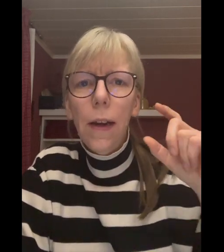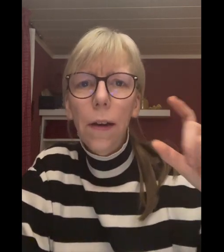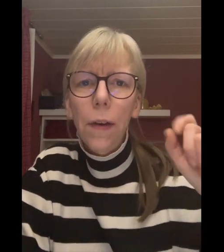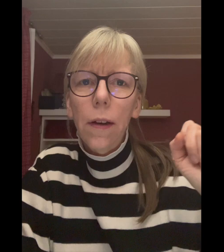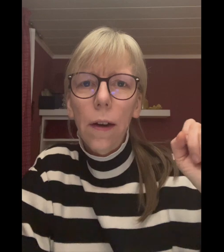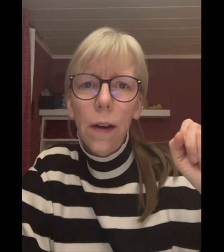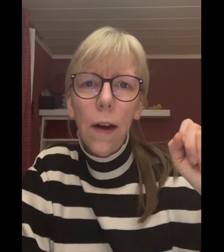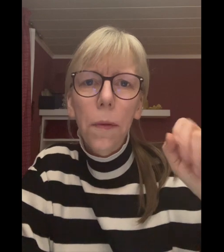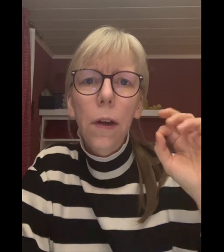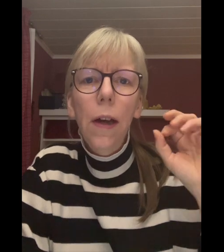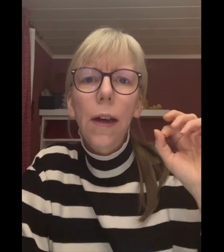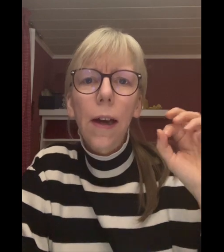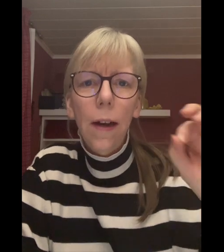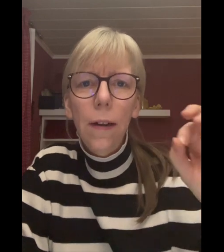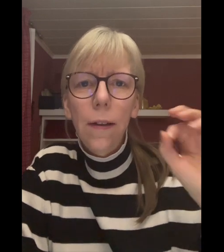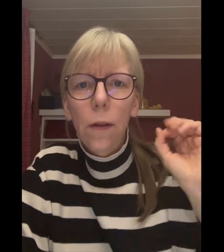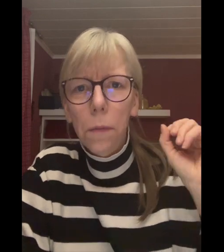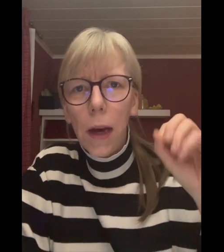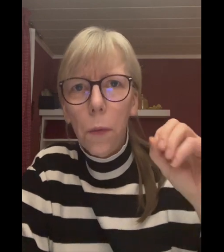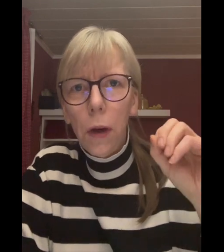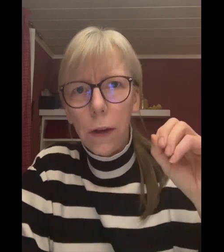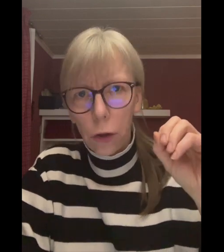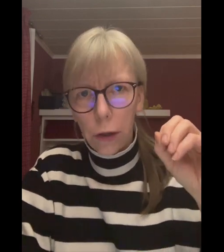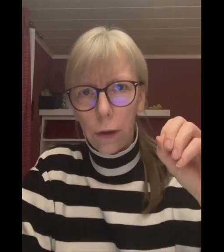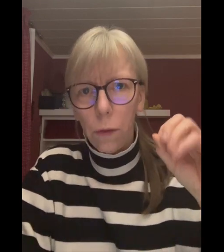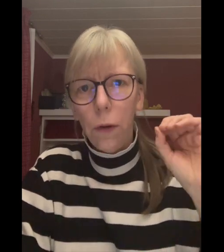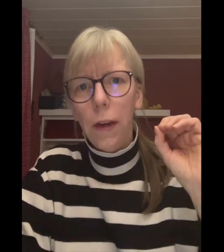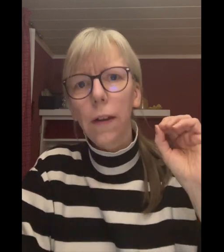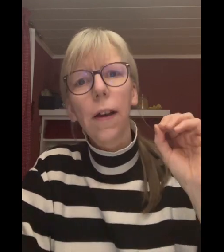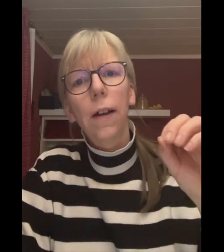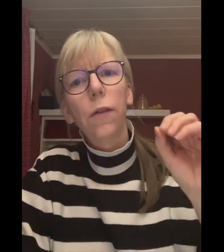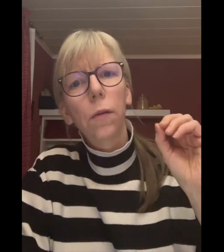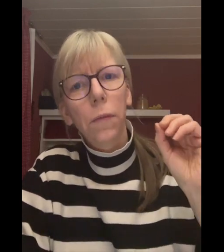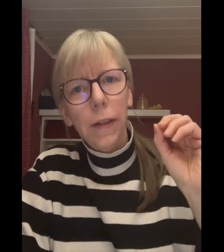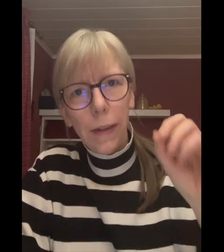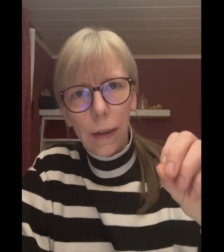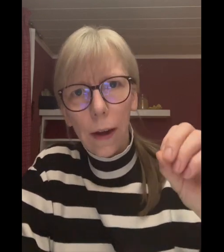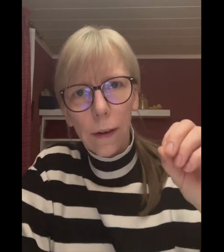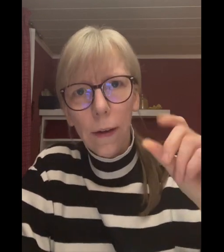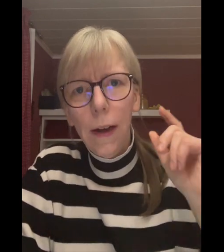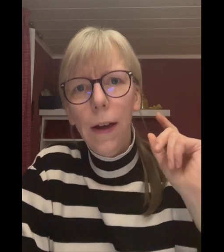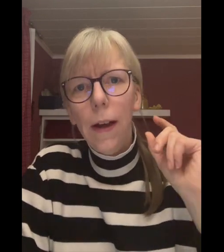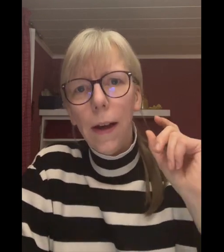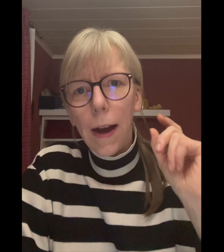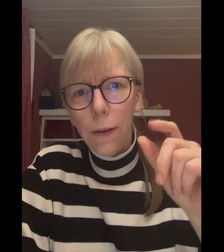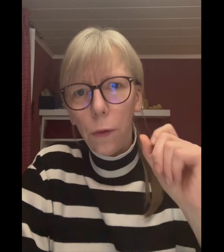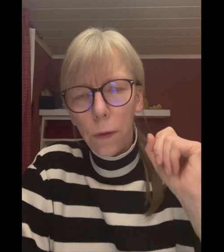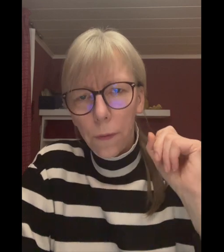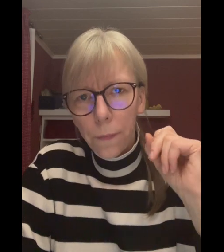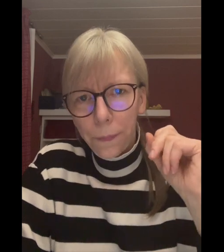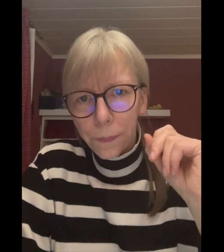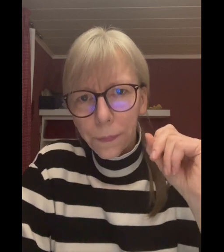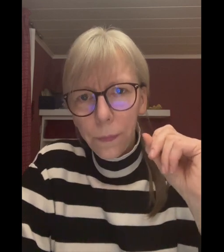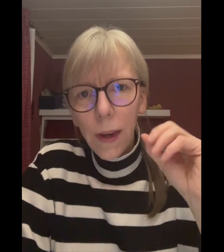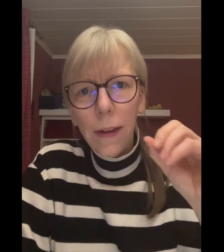Nährwertangabe Calciumcarbonat steht und nicht Calciumcitrat. Also das